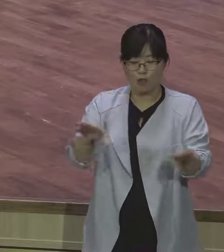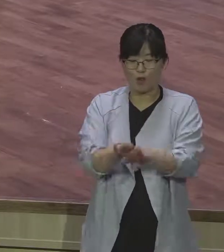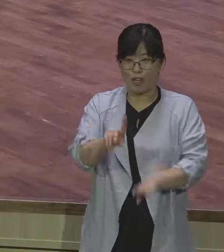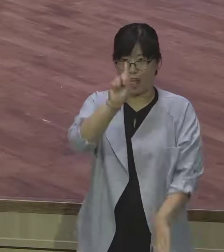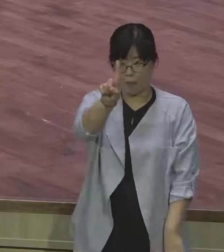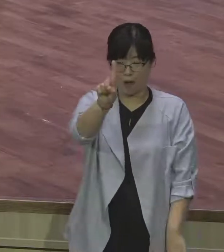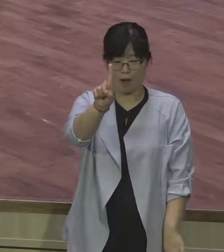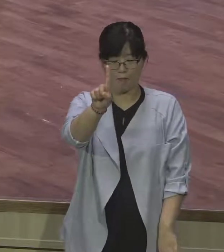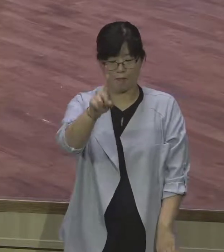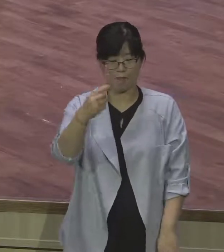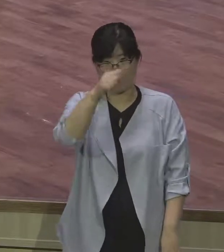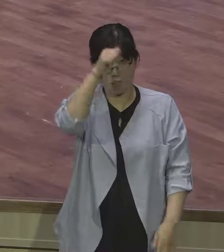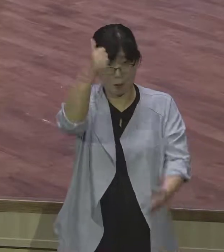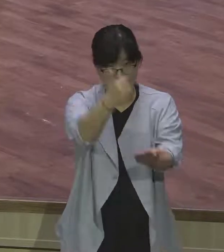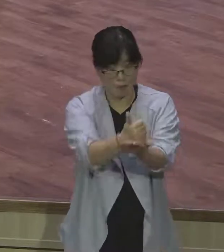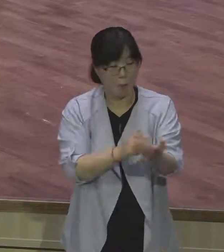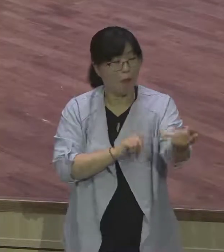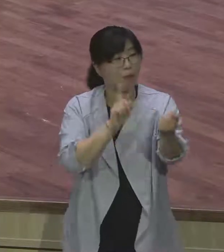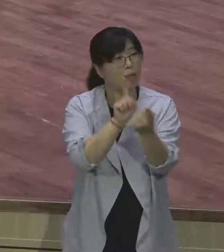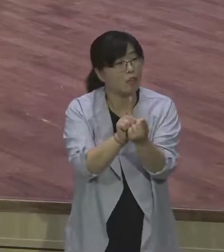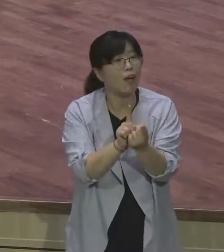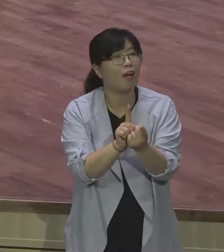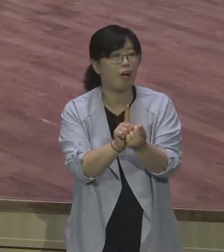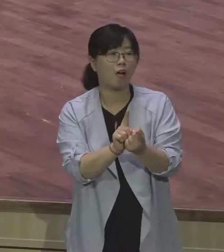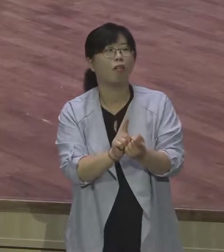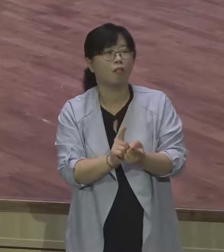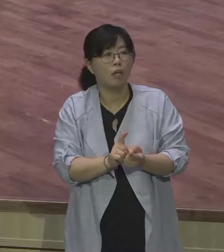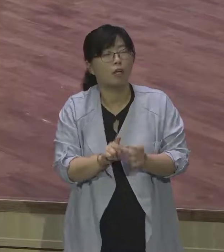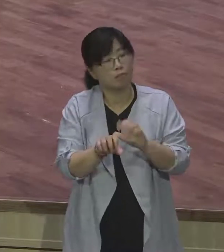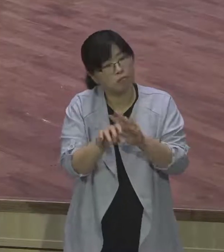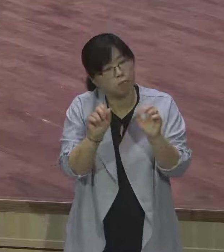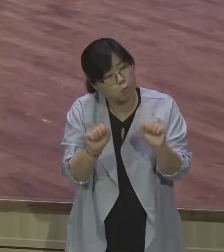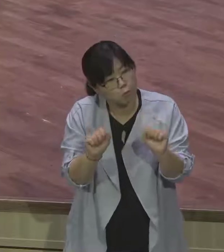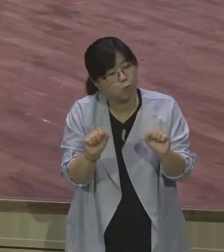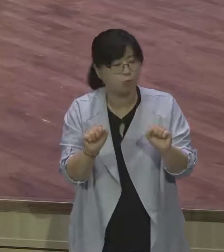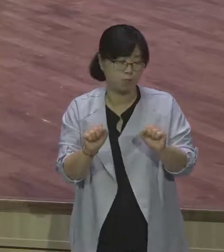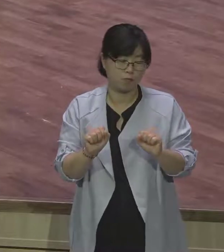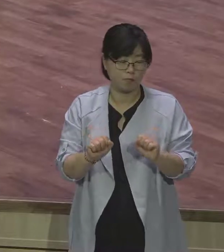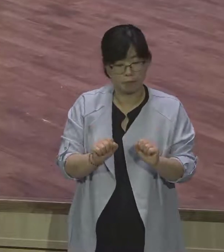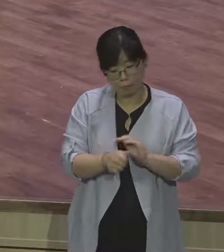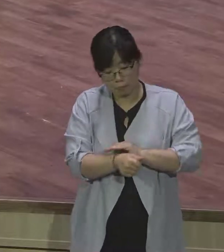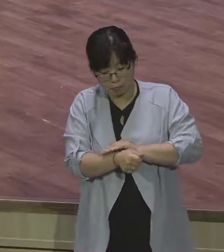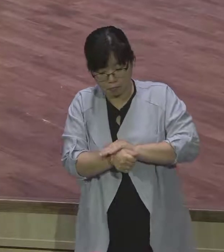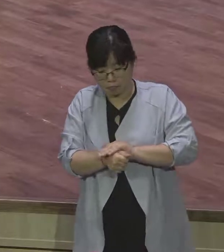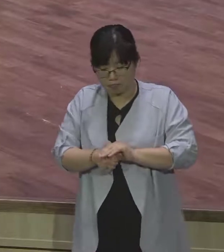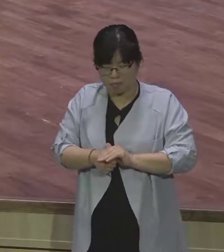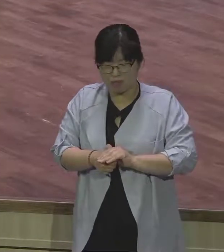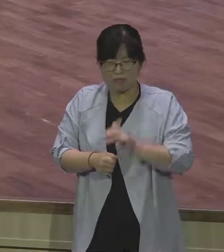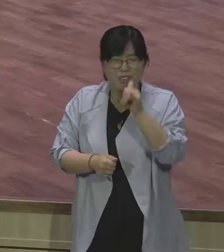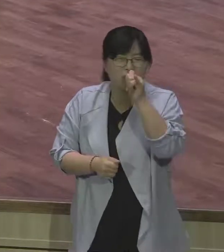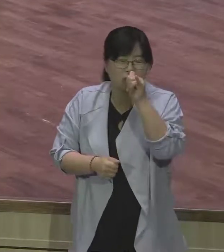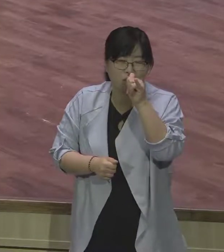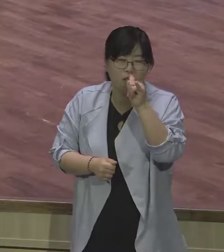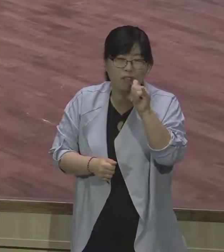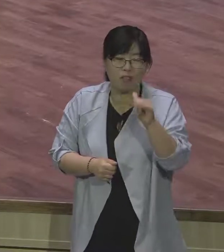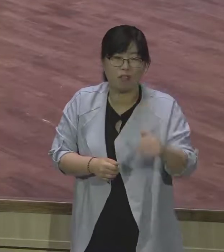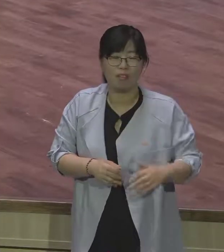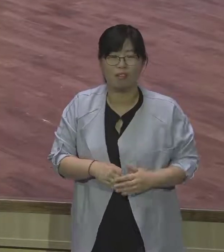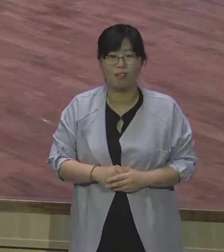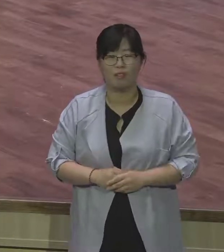회의하다가 주로 교회가 뭐 있으면 애들이 회의하죠. 회의하다가 말 좀 빚다가 뭐 있다고 있어요. 이게 완전히